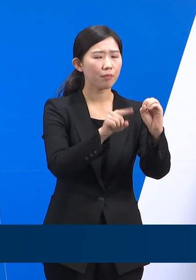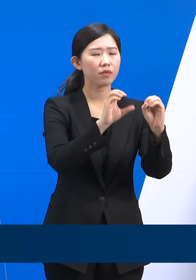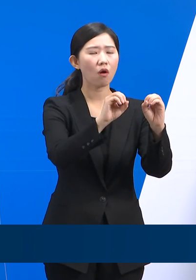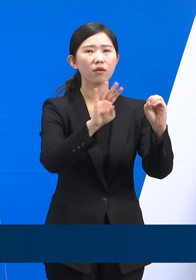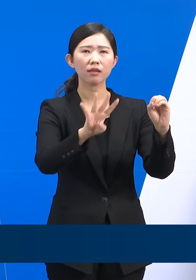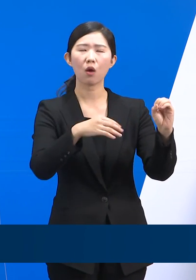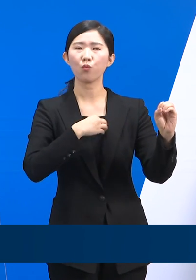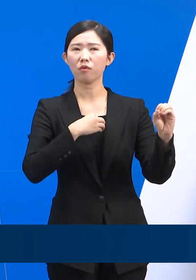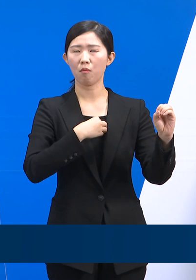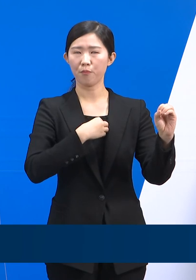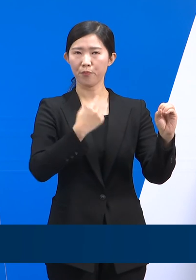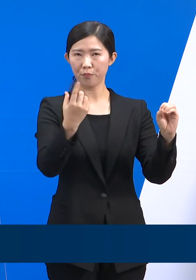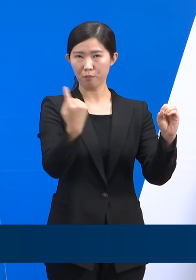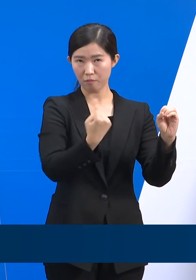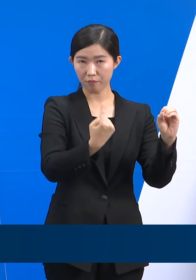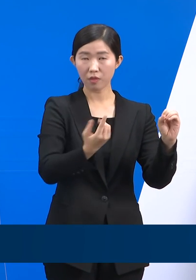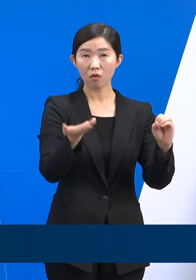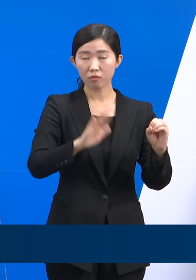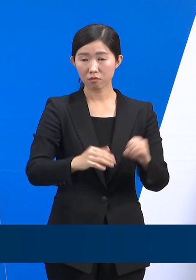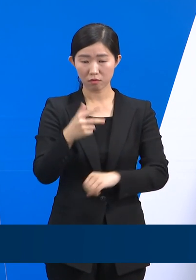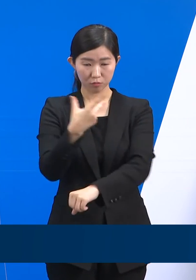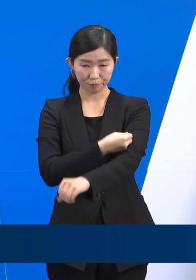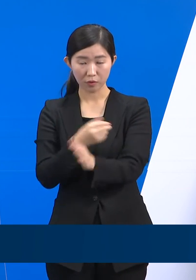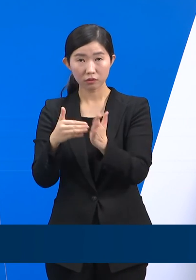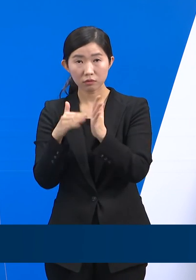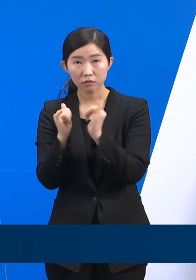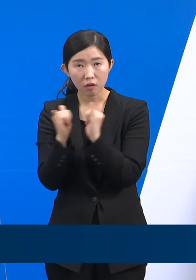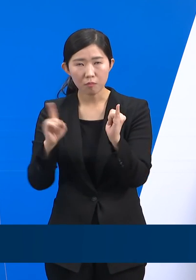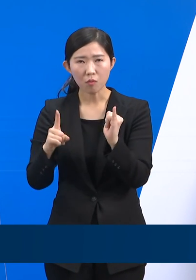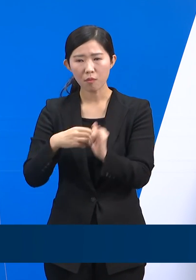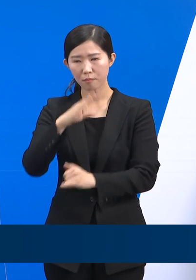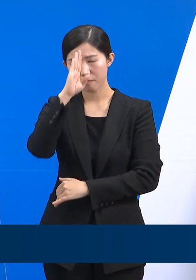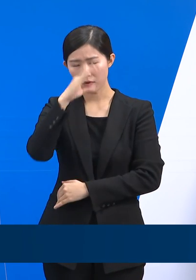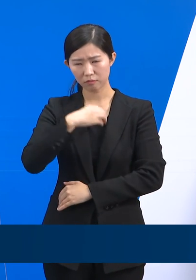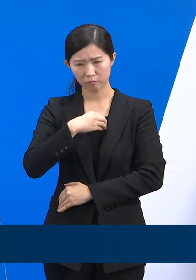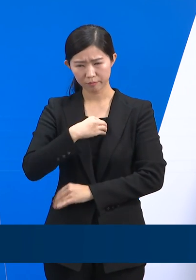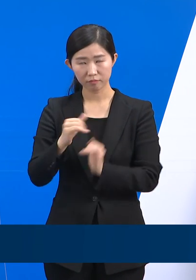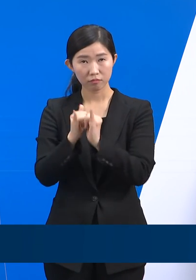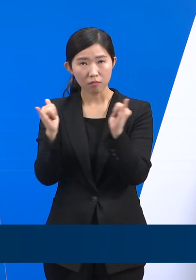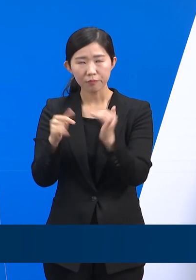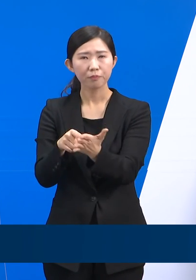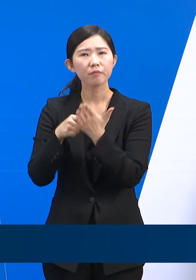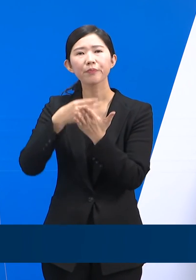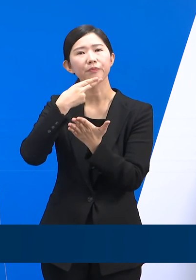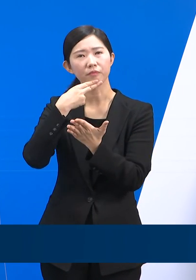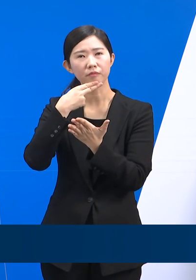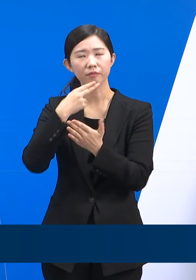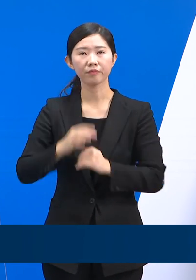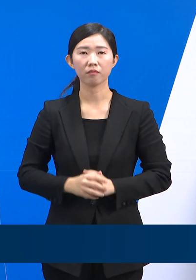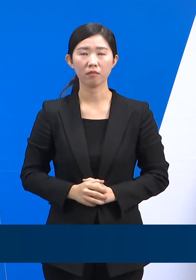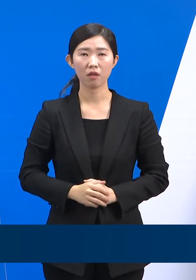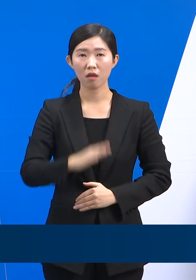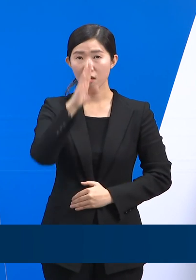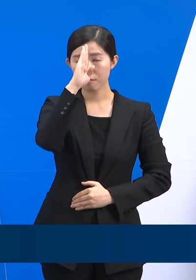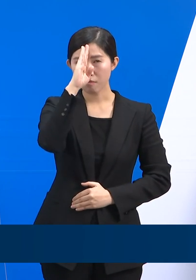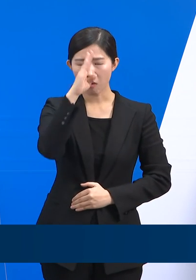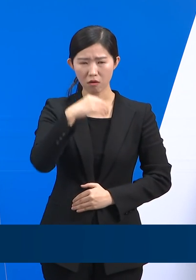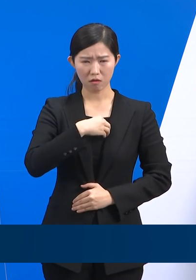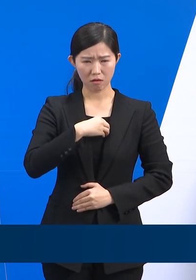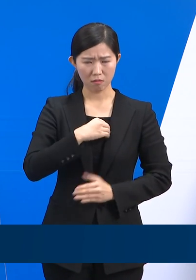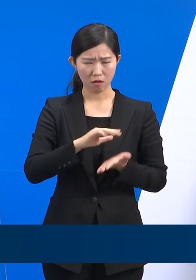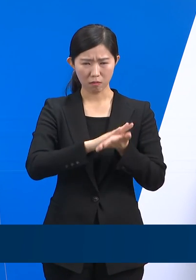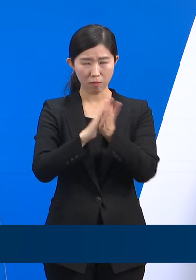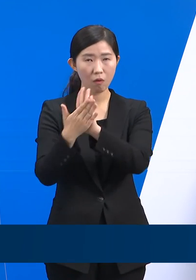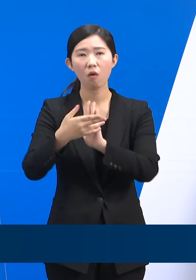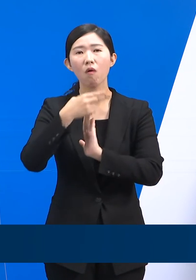기본접종 완료군은 0%로 접종 완료자에서 중증 환자가 발생하지 않았습니다. 중증화율은 낮은 편이지만 그럼에도